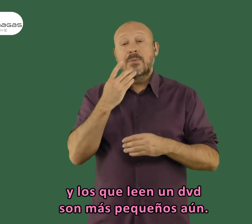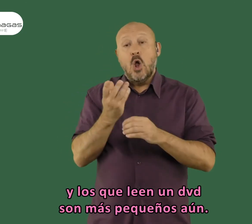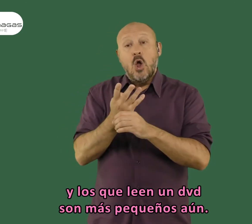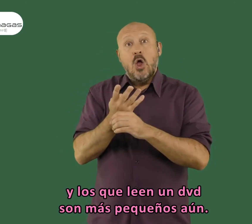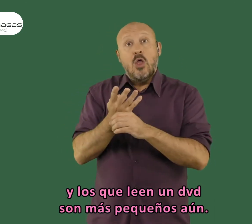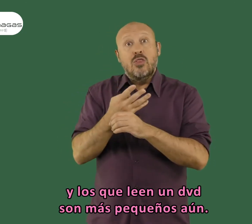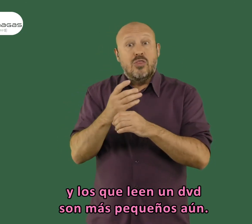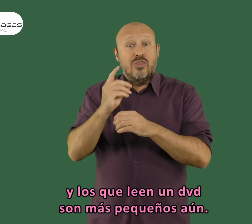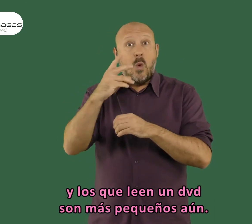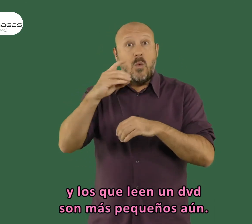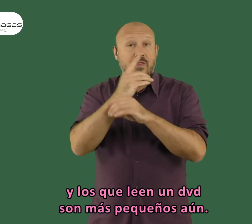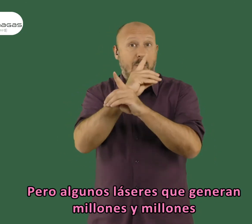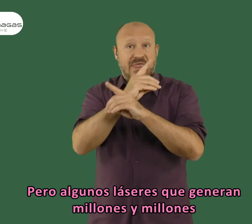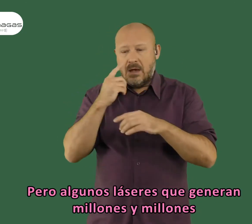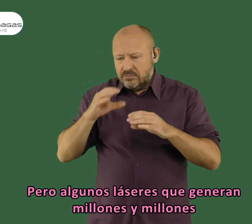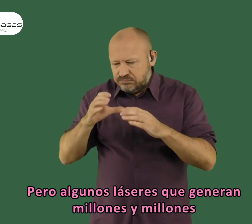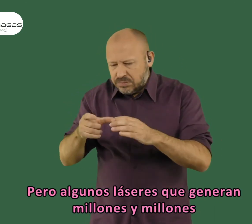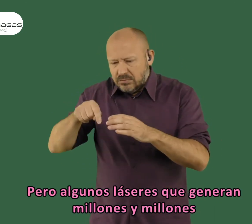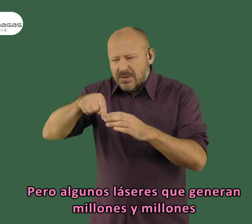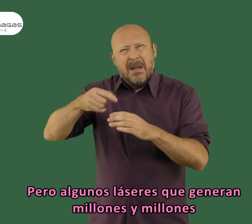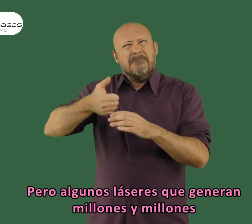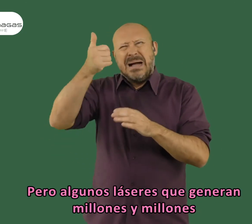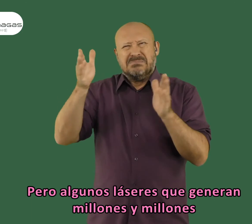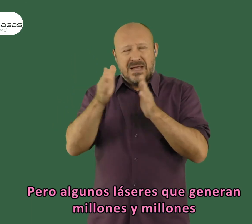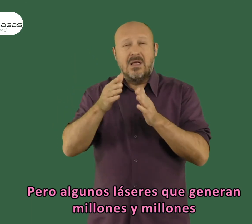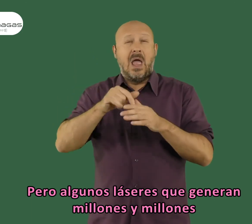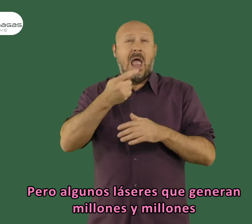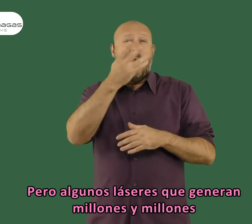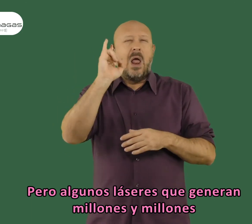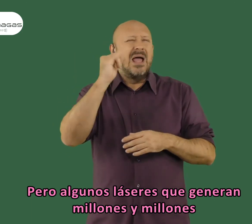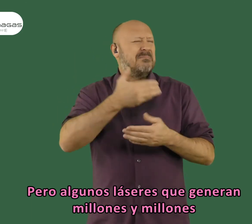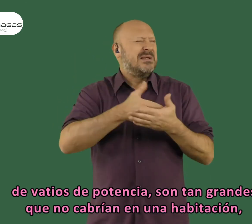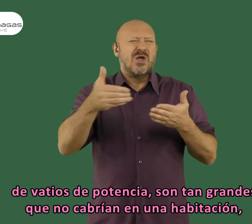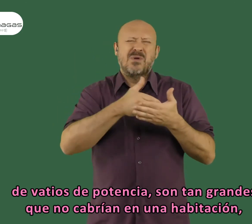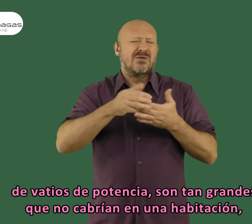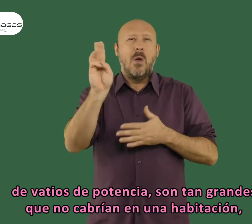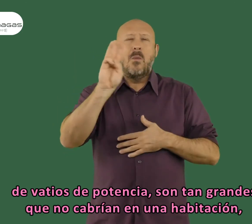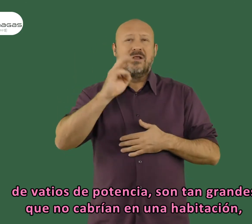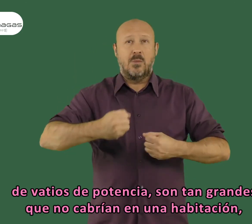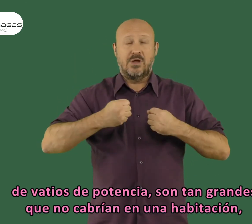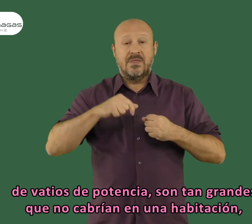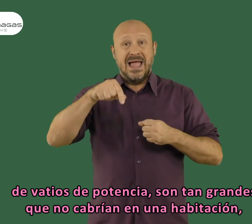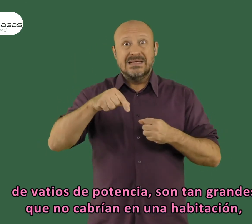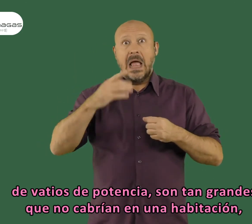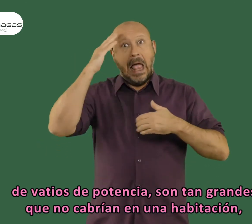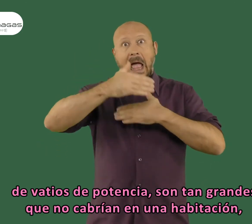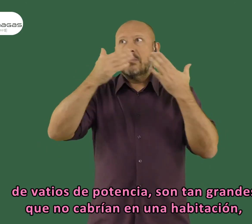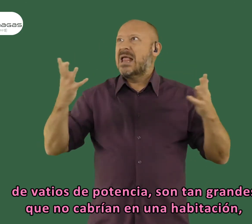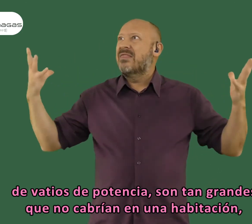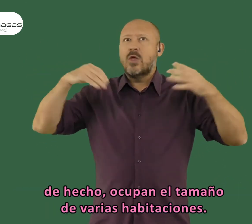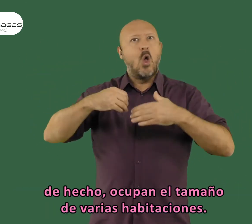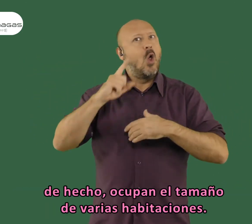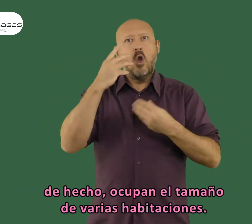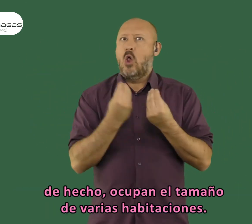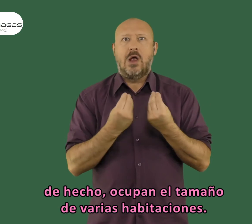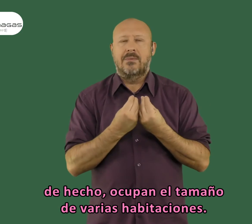y los que leen un DVD son más pequeños aún. Pero algunos láseres que generan millones y millones de vatios de potencia son tan grandes que